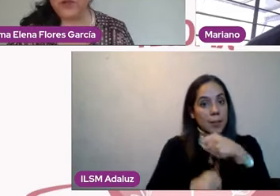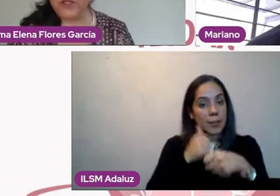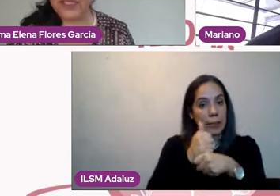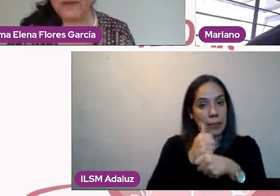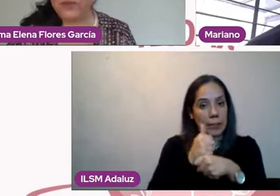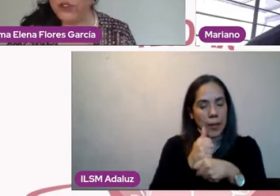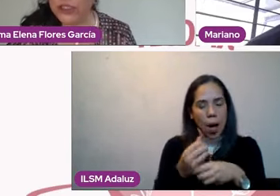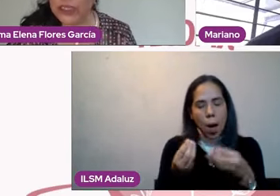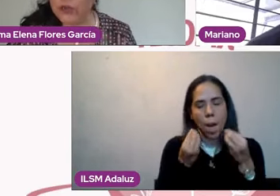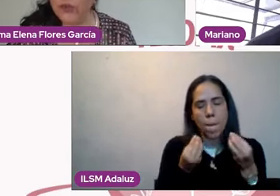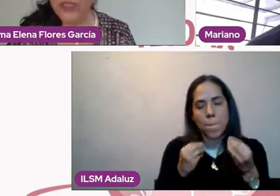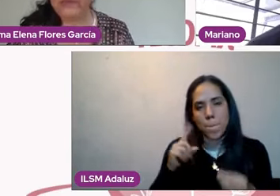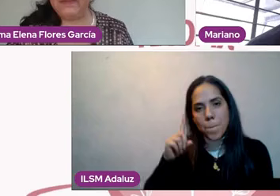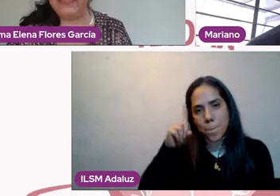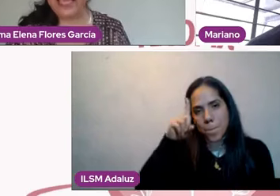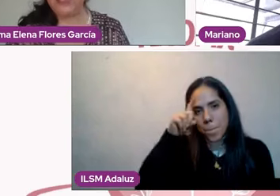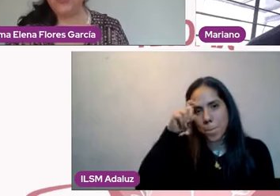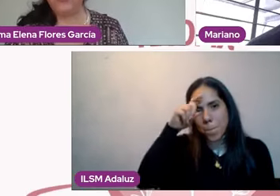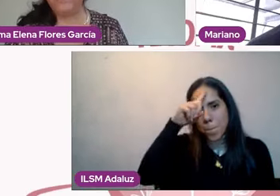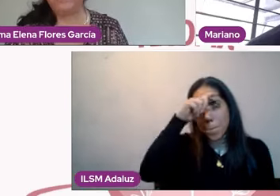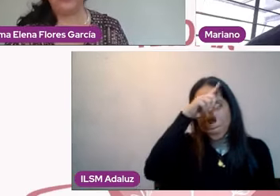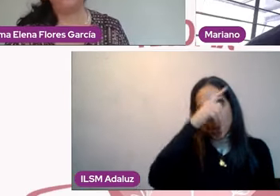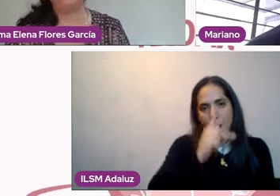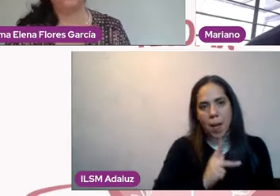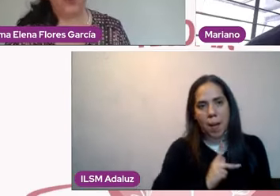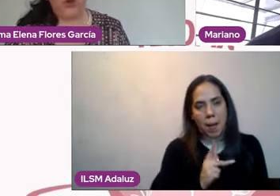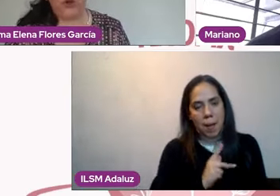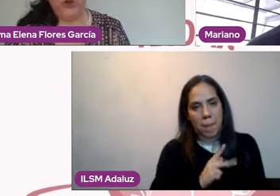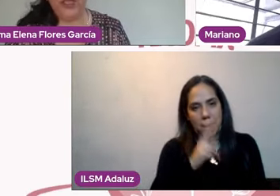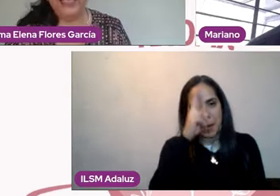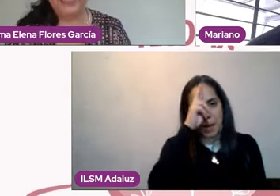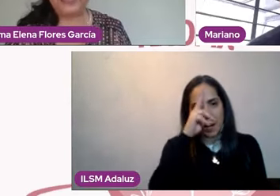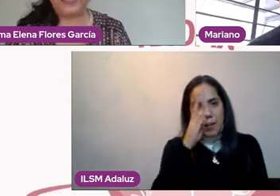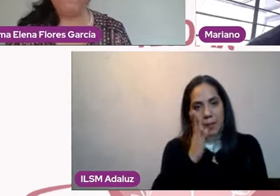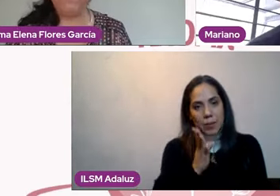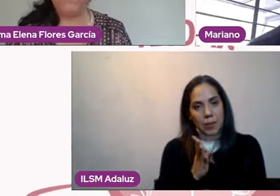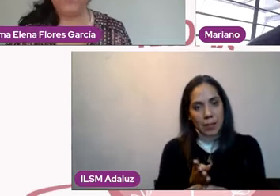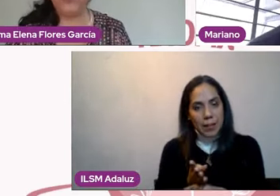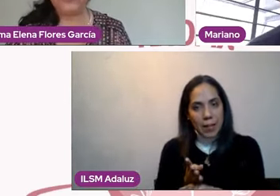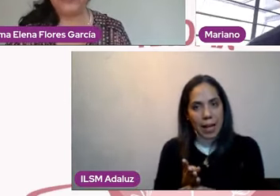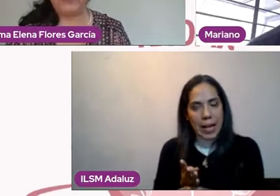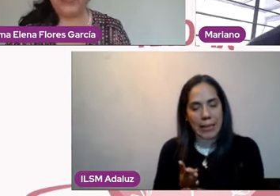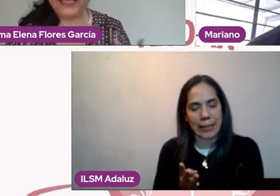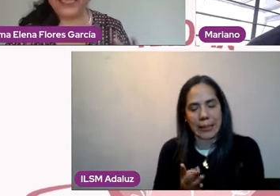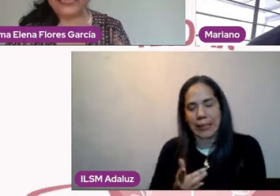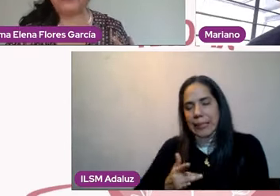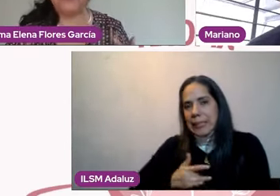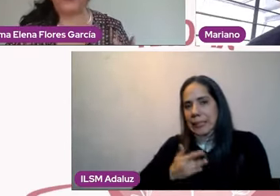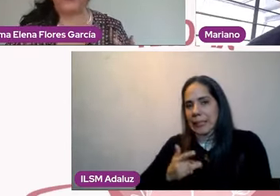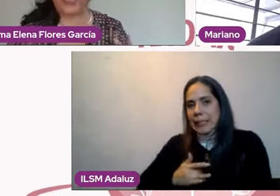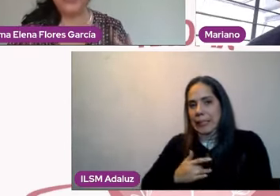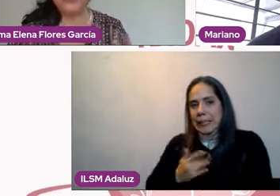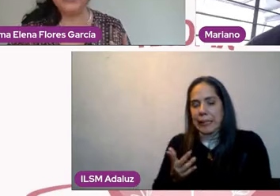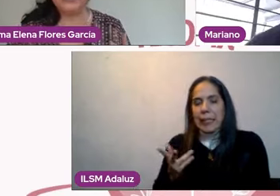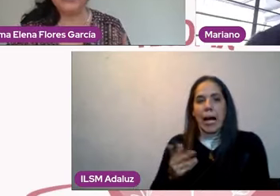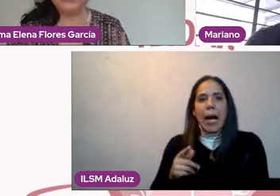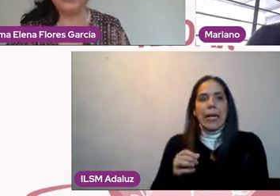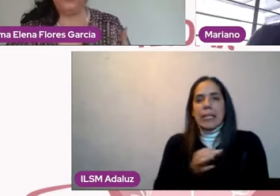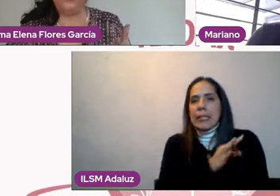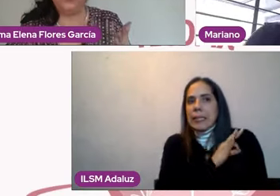murieron cuando yo estaba muy chico y viví años viviendo solo. ¿Qué puedo hacer? Fíjate qué tremendo,